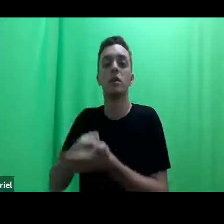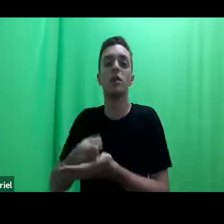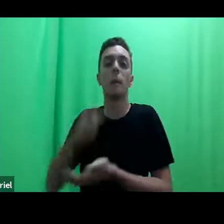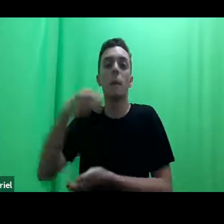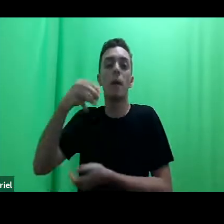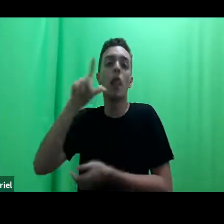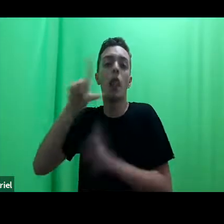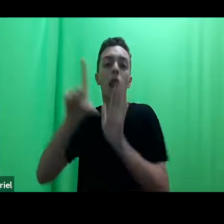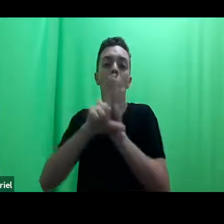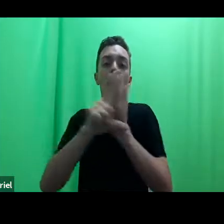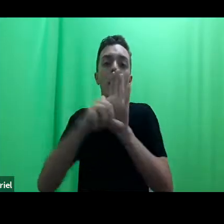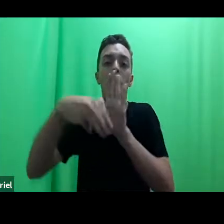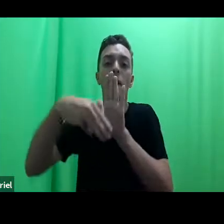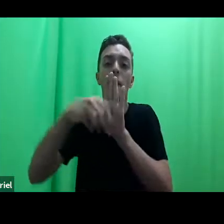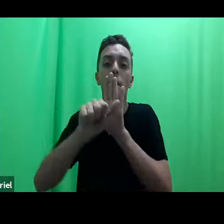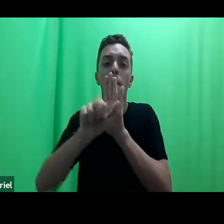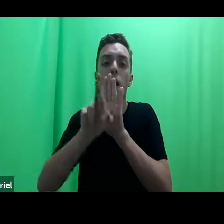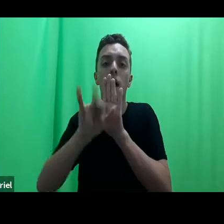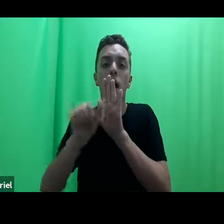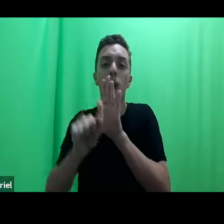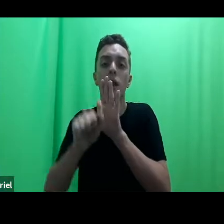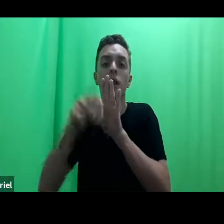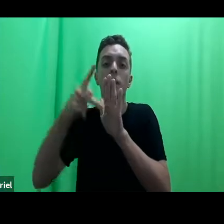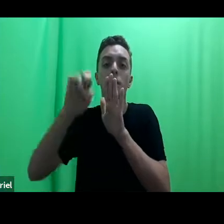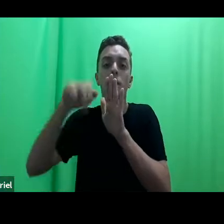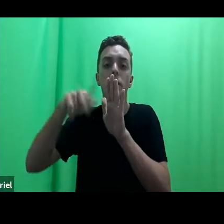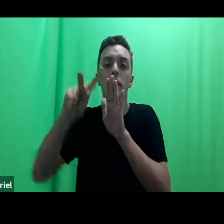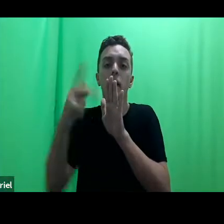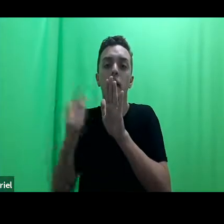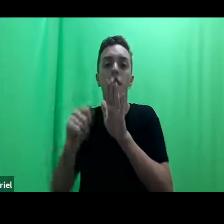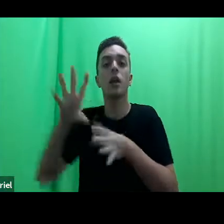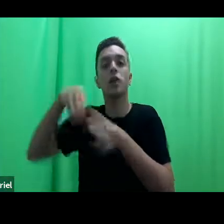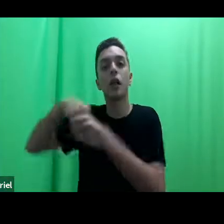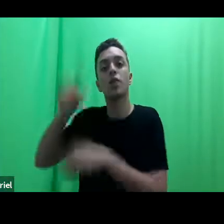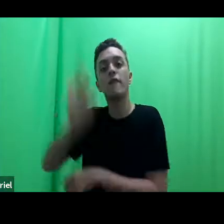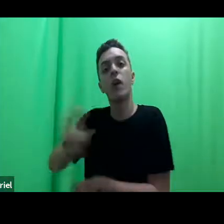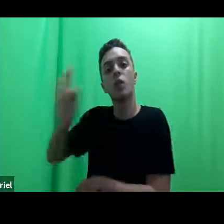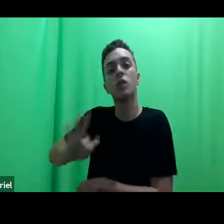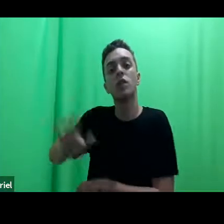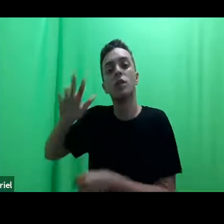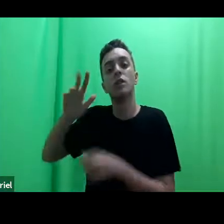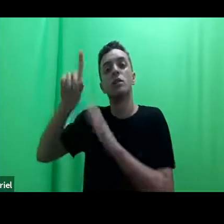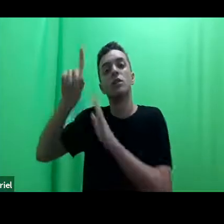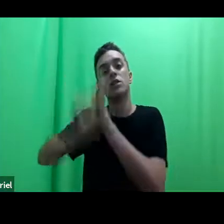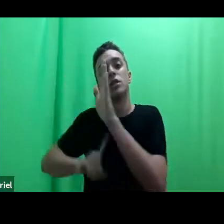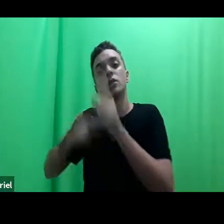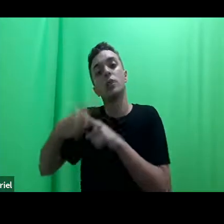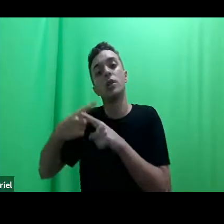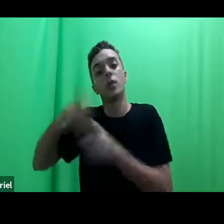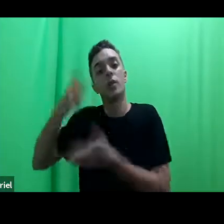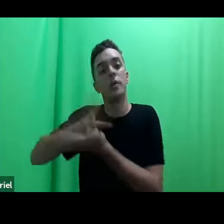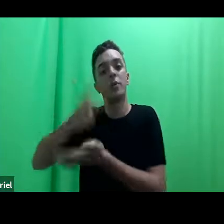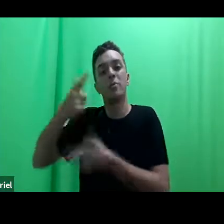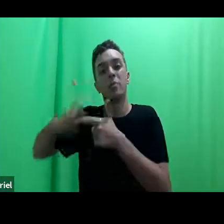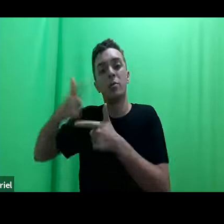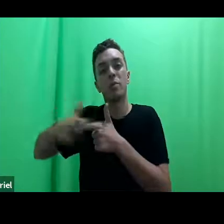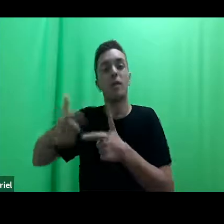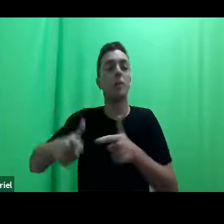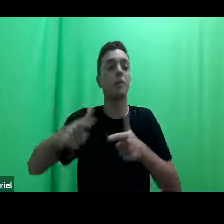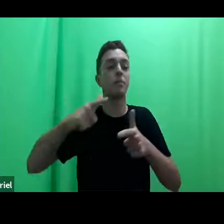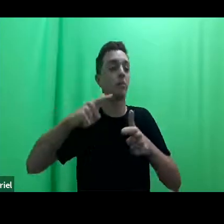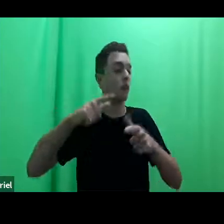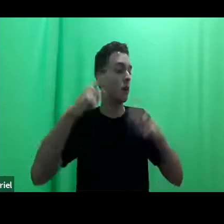como eu sei que há muitos no Brasil nas faculdades de direito, porque mesmo o problema da violência doméstica